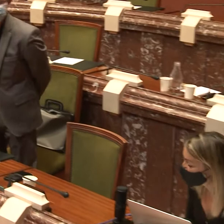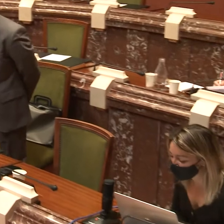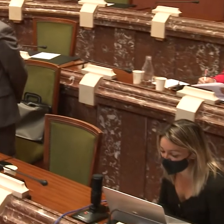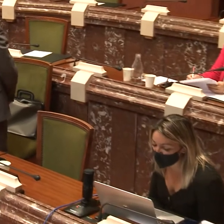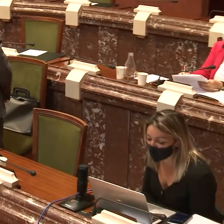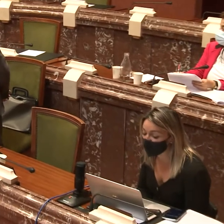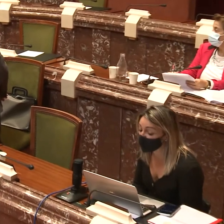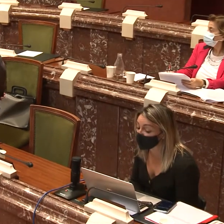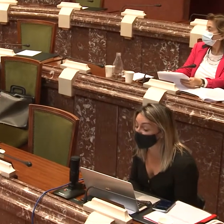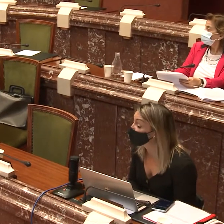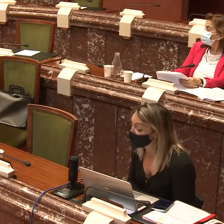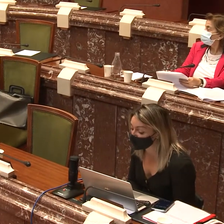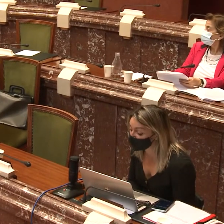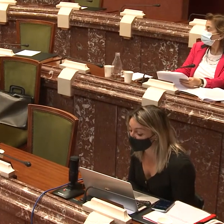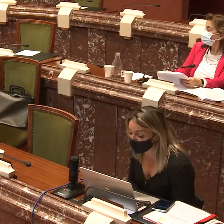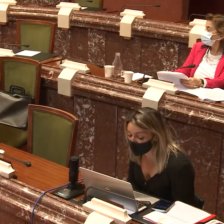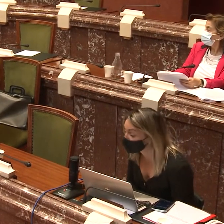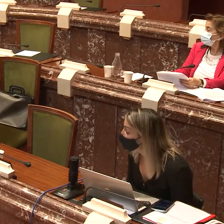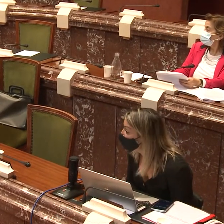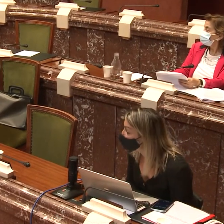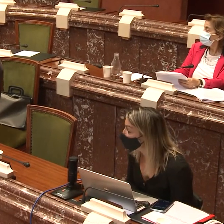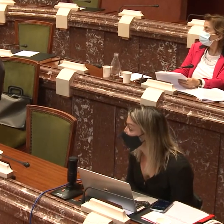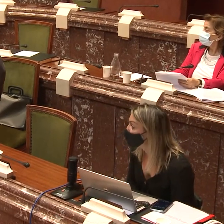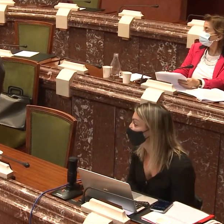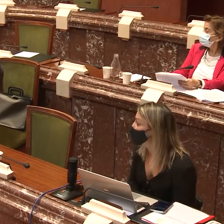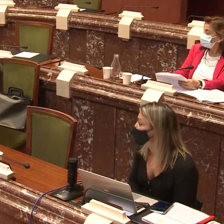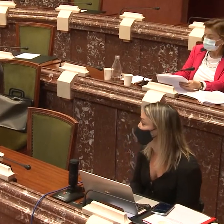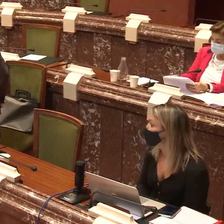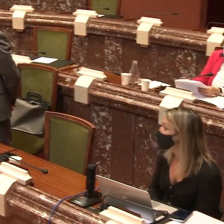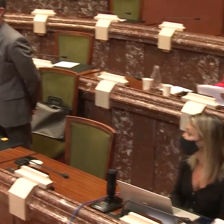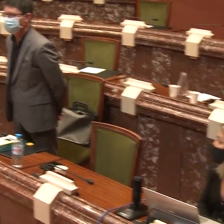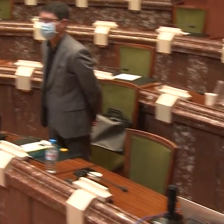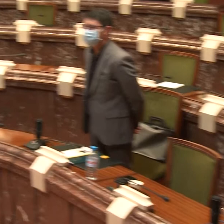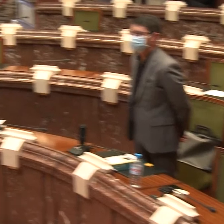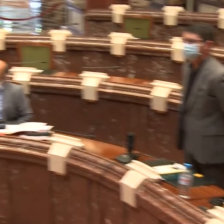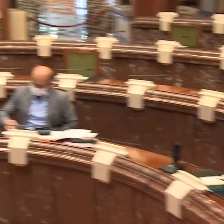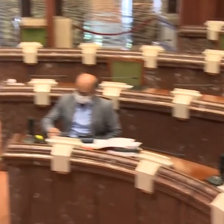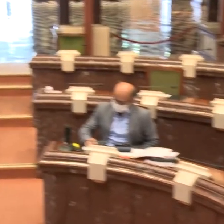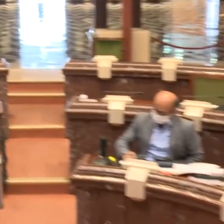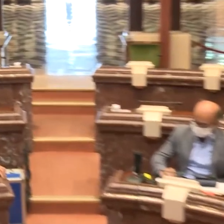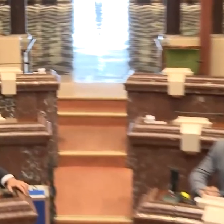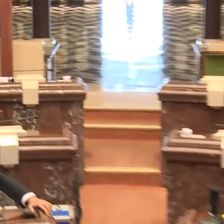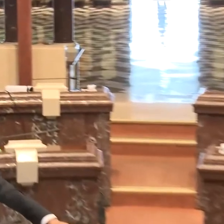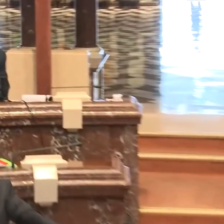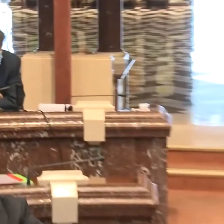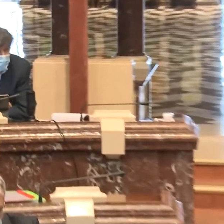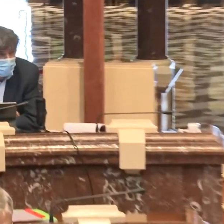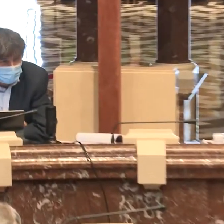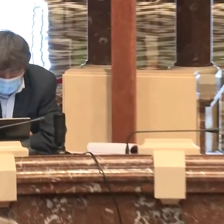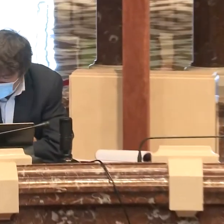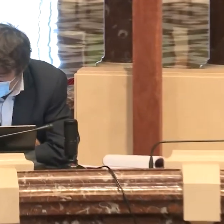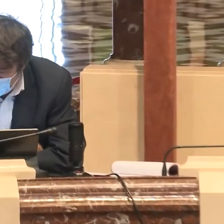señora Campuzano, por el Grupo Parlamentario Mixto, tiene la palabra el señor Esteban. Muchísimas gracias, señora